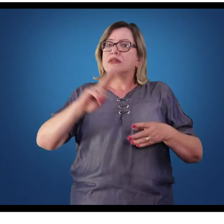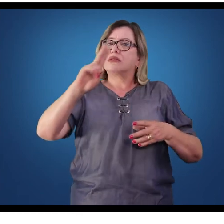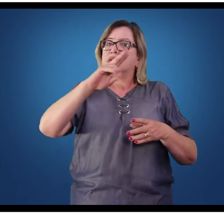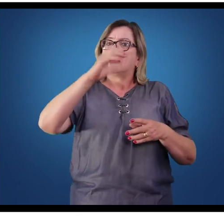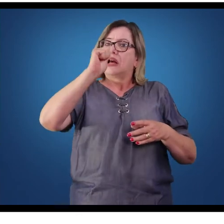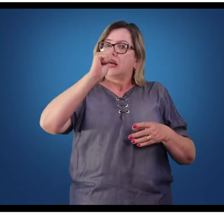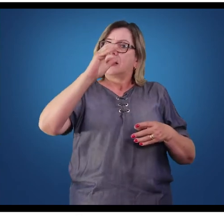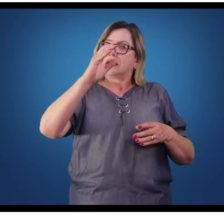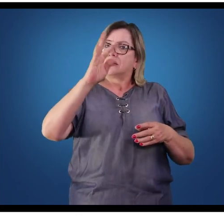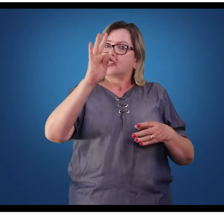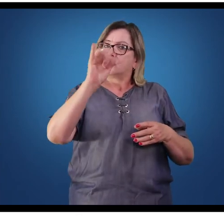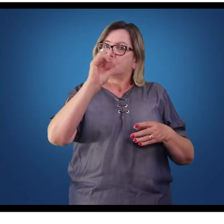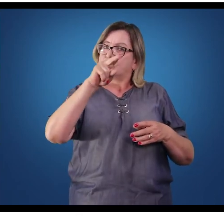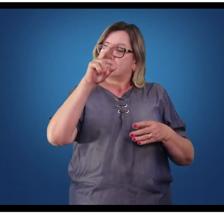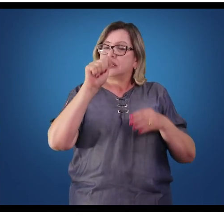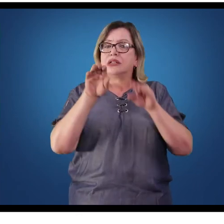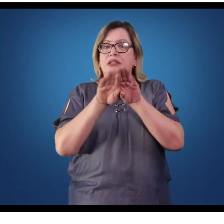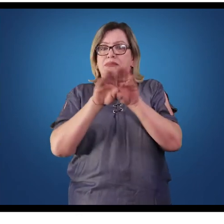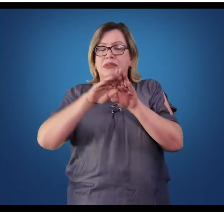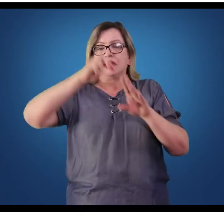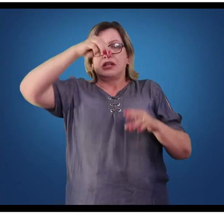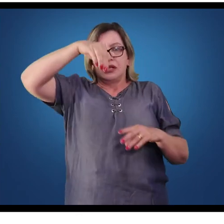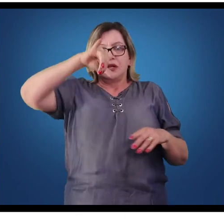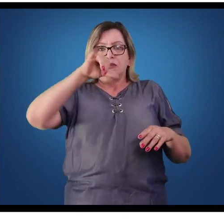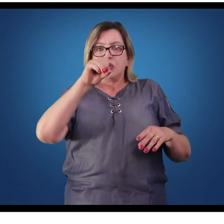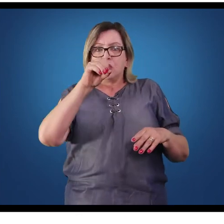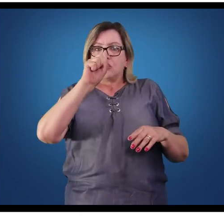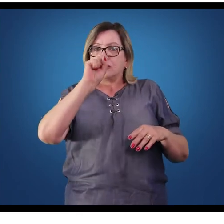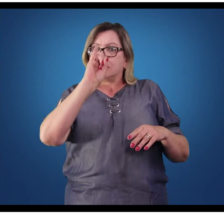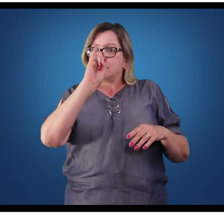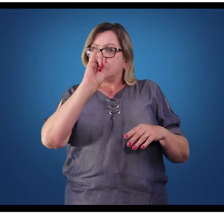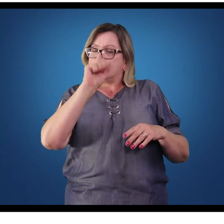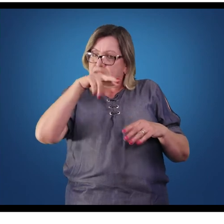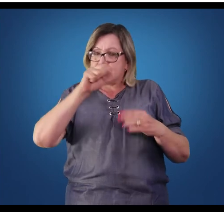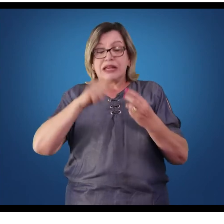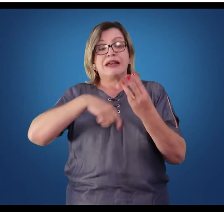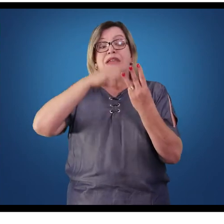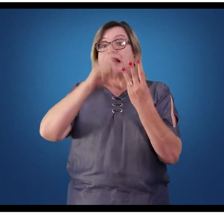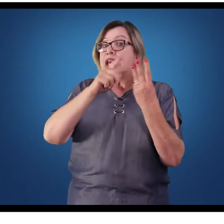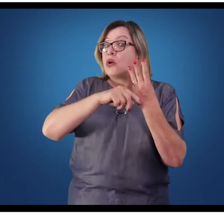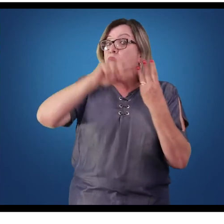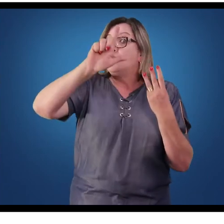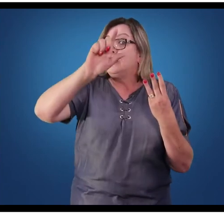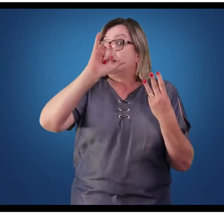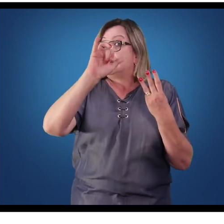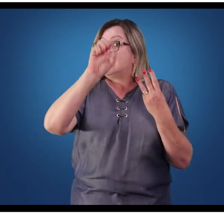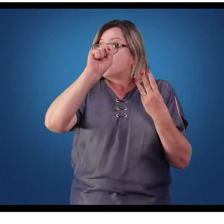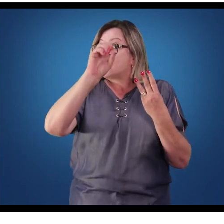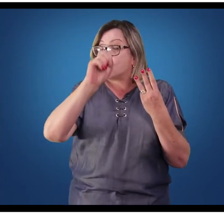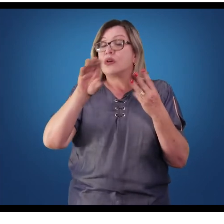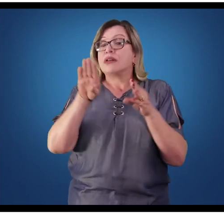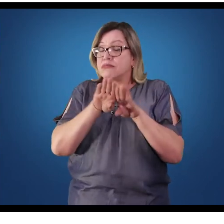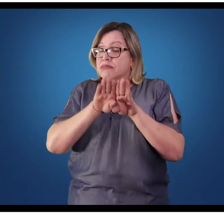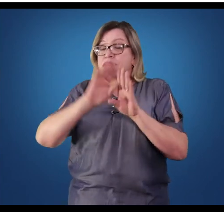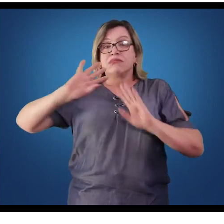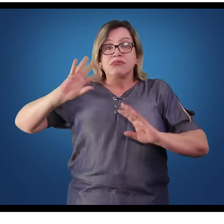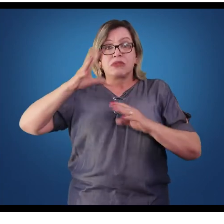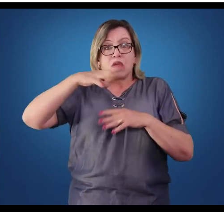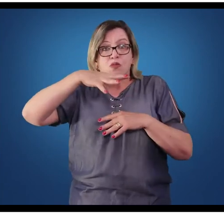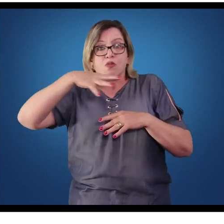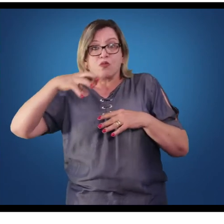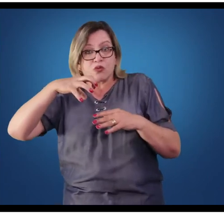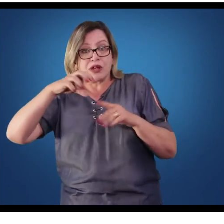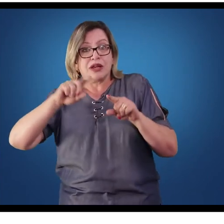miosina. Os músculos lisos também ocorre essa contração. Acontece que a disposição das fibras